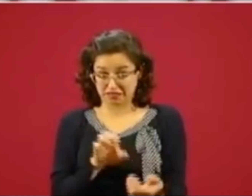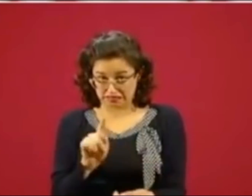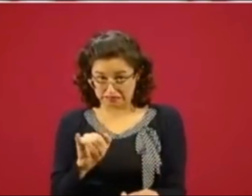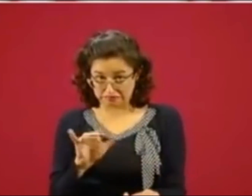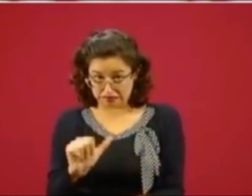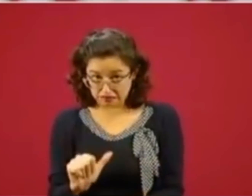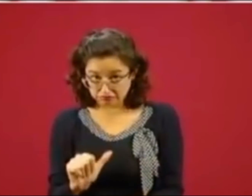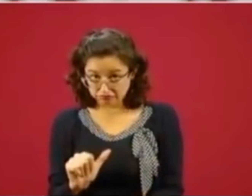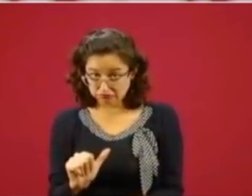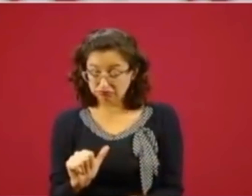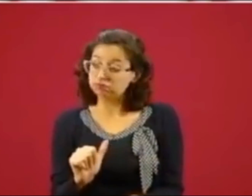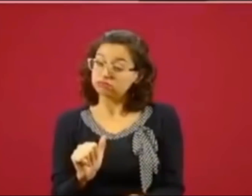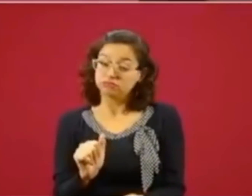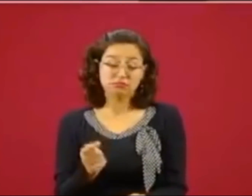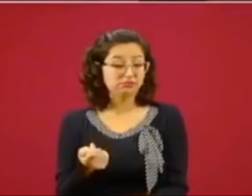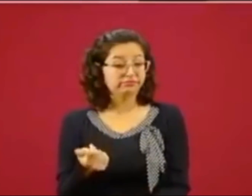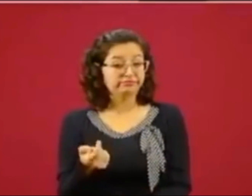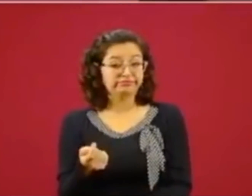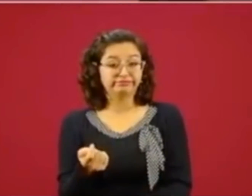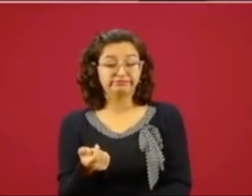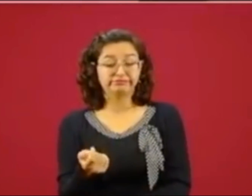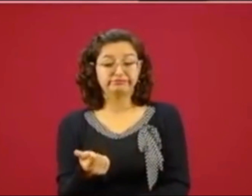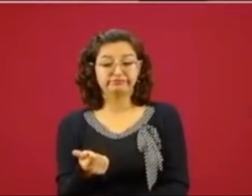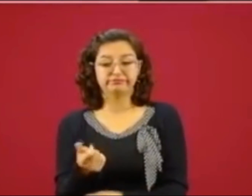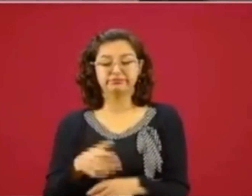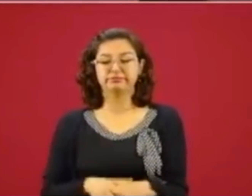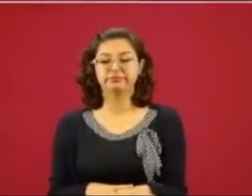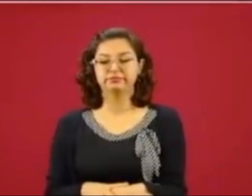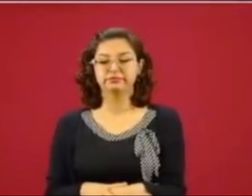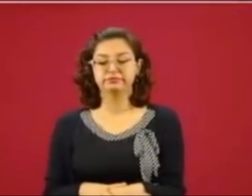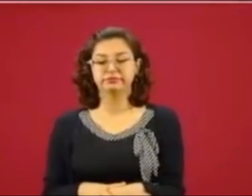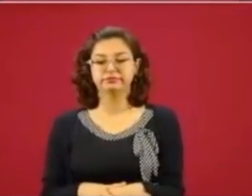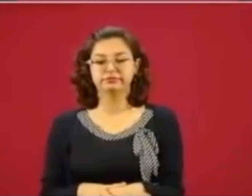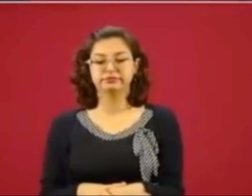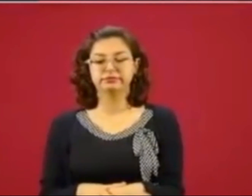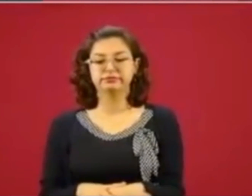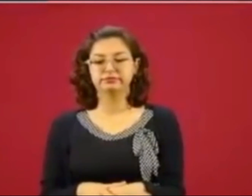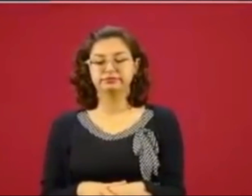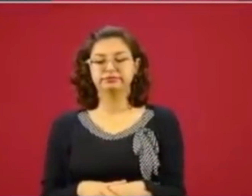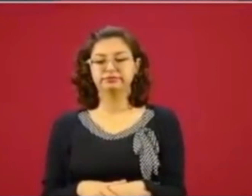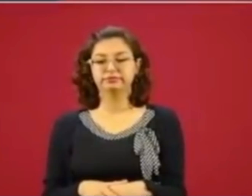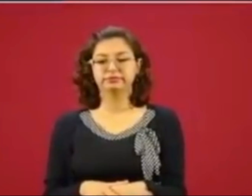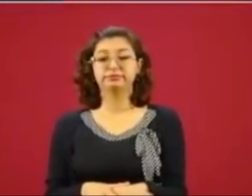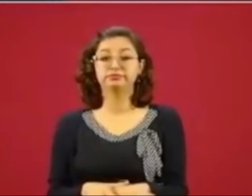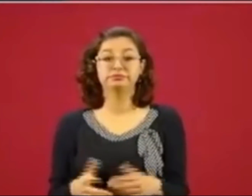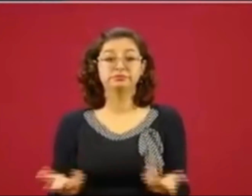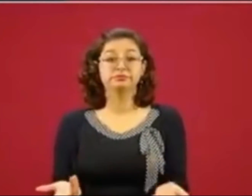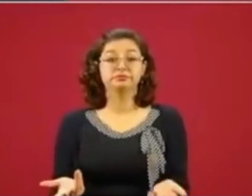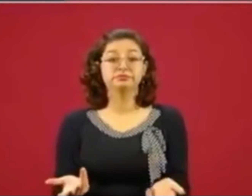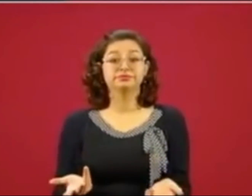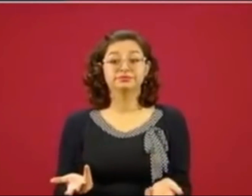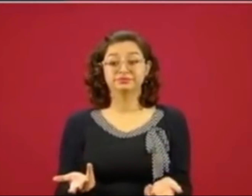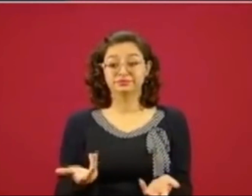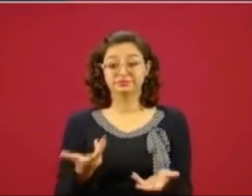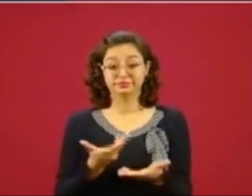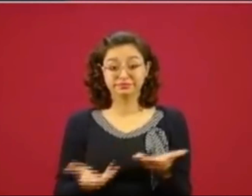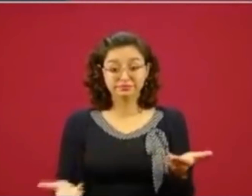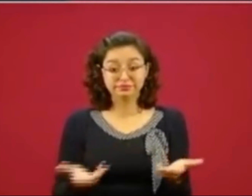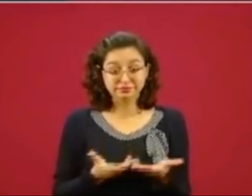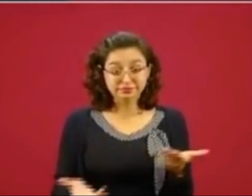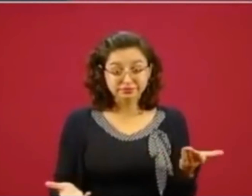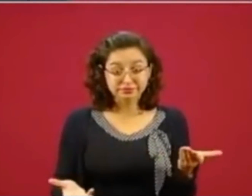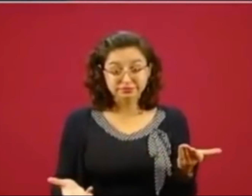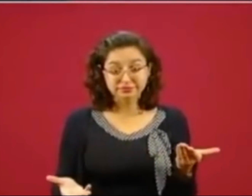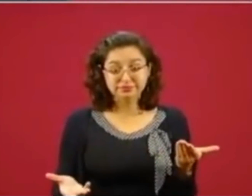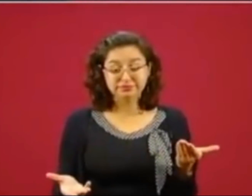en este caso es evidente de